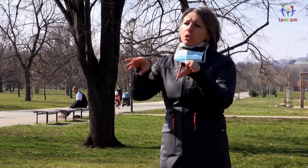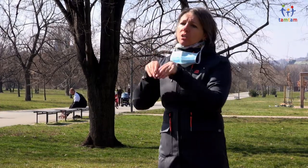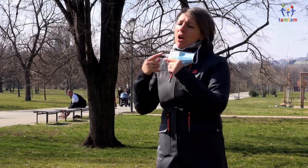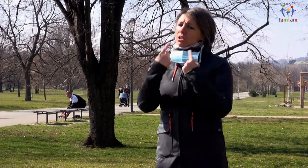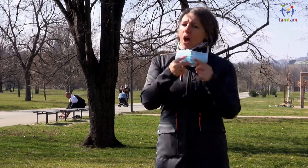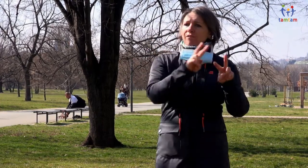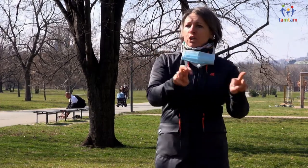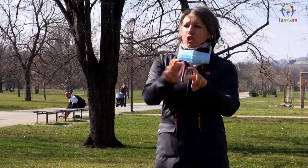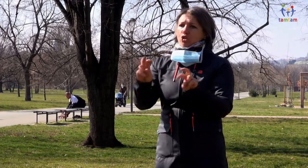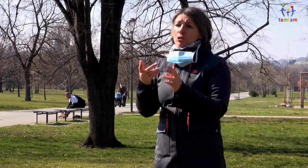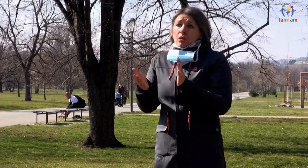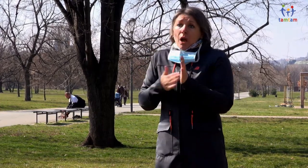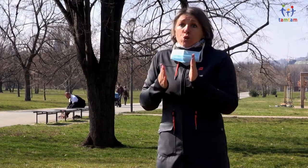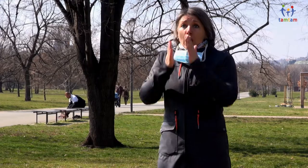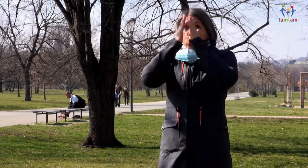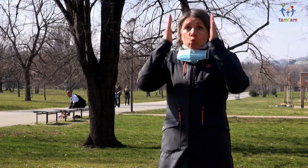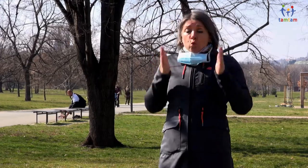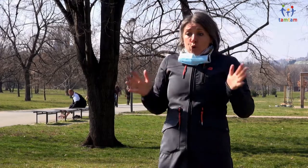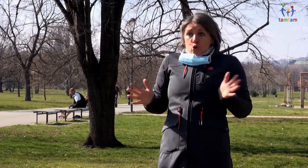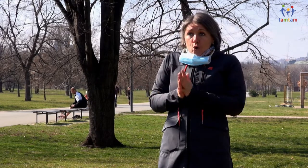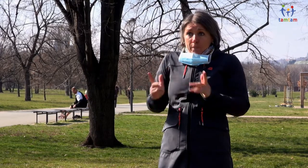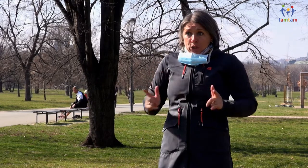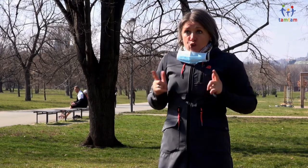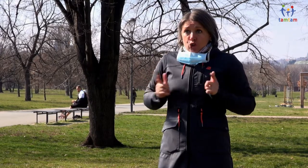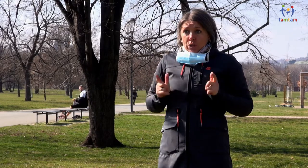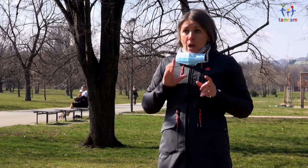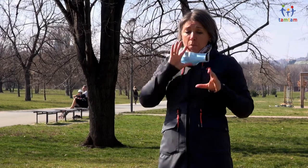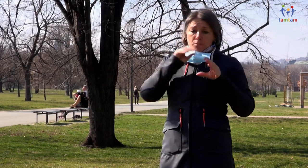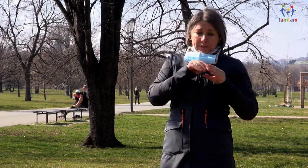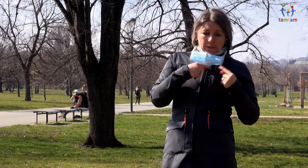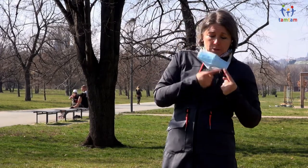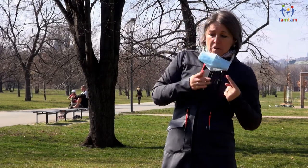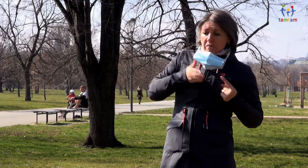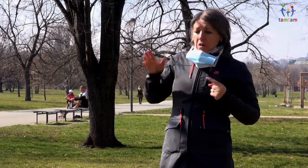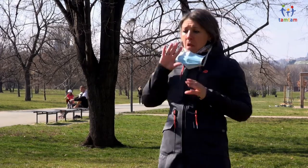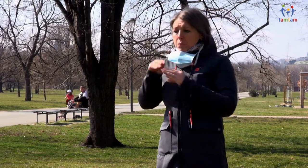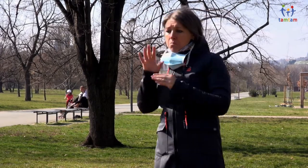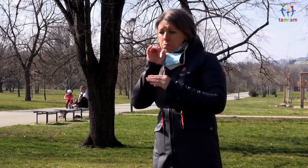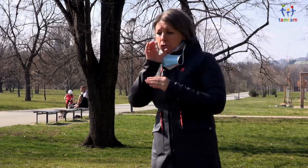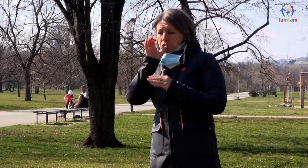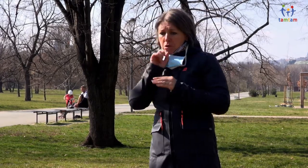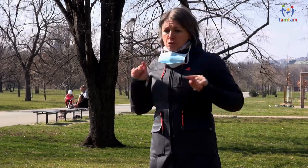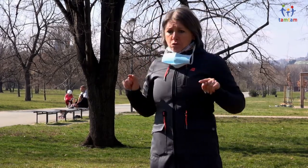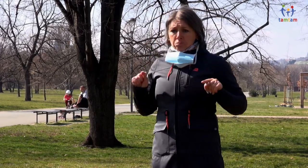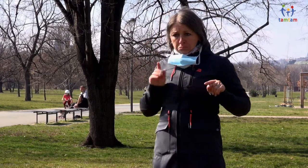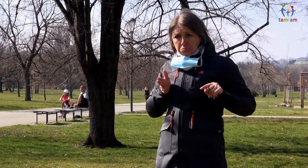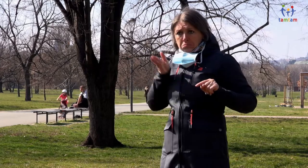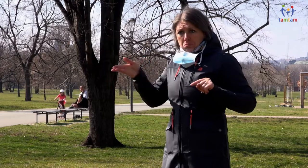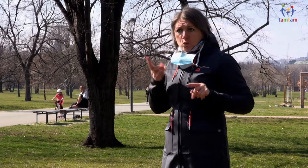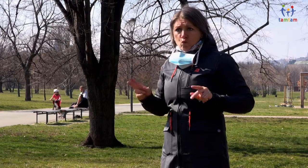například žijou v jednom domě, každý ve svém bytě, to dítě nechodí do školky nebo už je dost